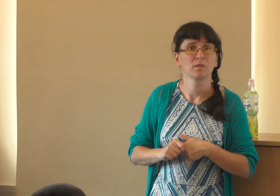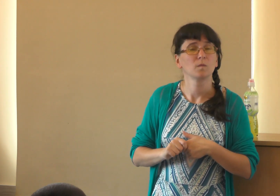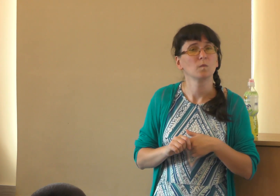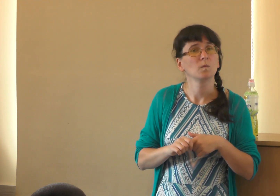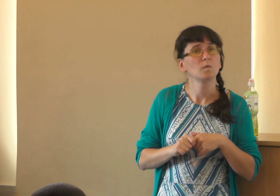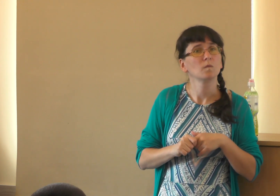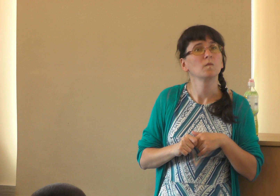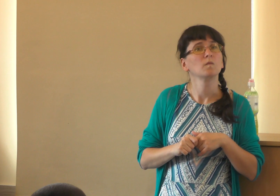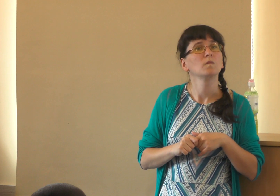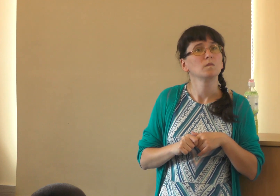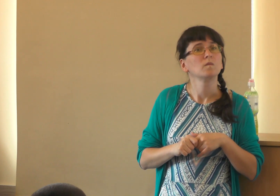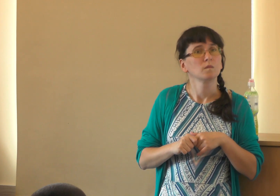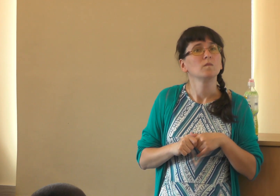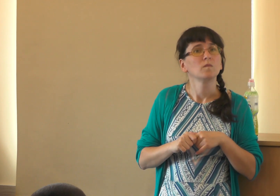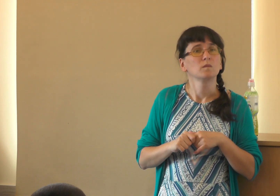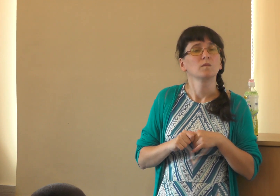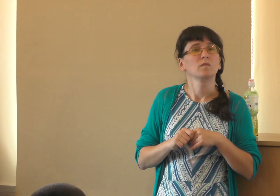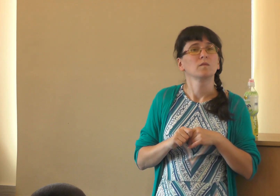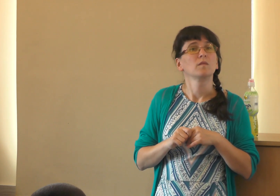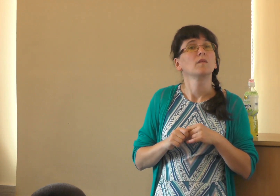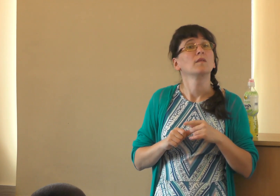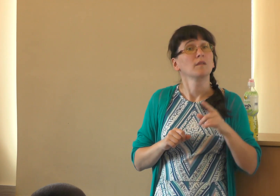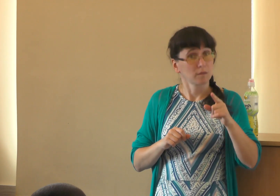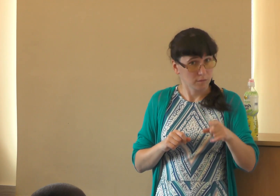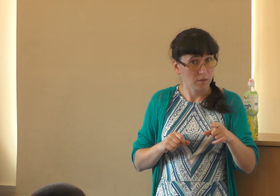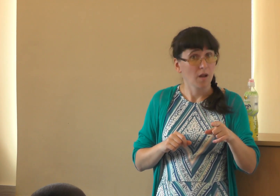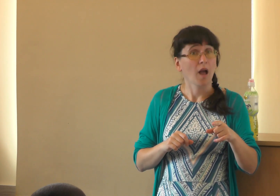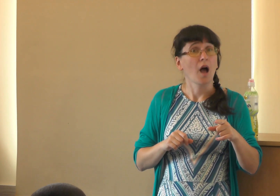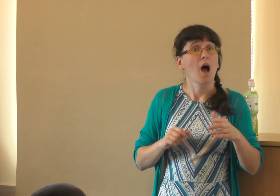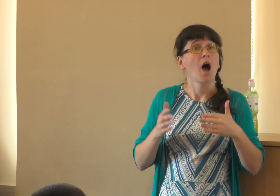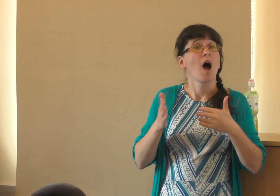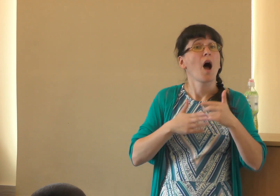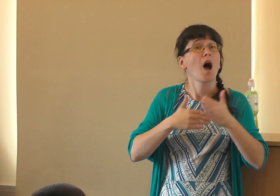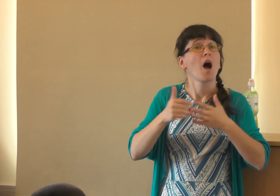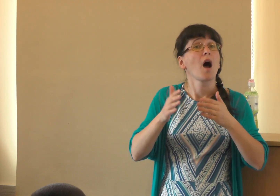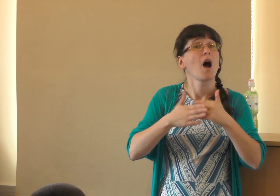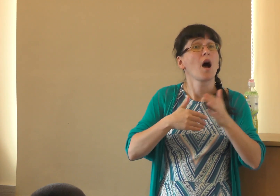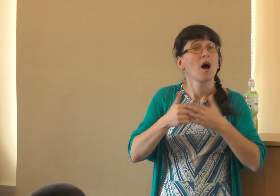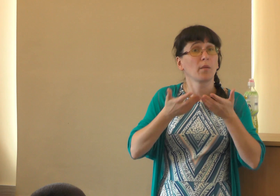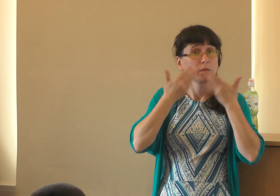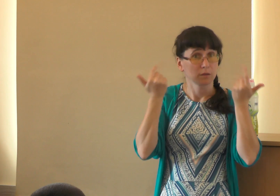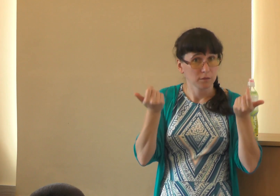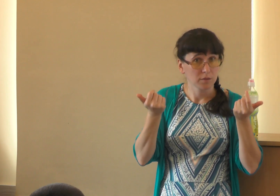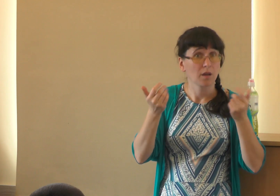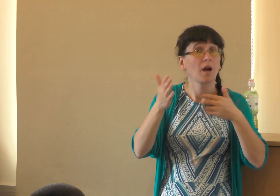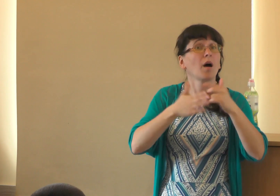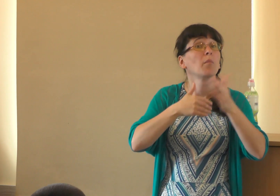живешь с глухими, когда я жила со сверху, да, то это, да, автоматически это все. А когда ты уже отдельно сам себе и глухих видишь только в